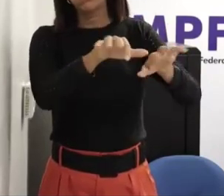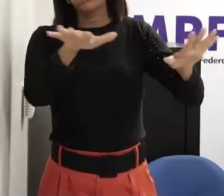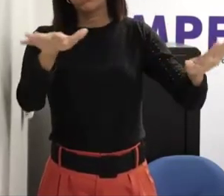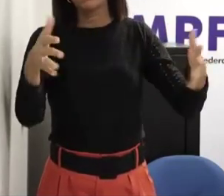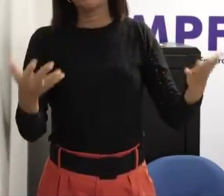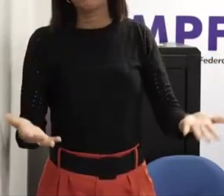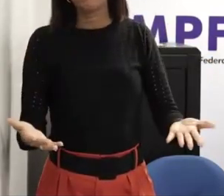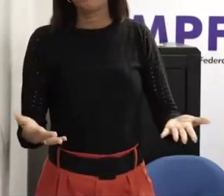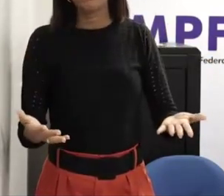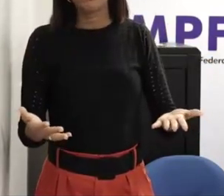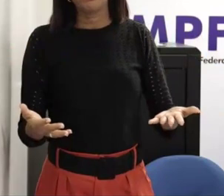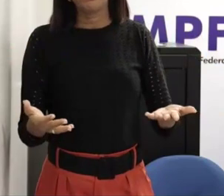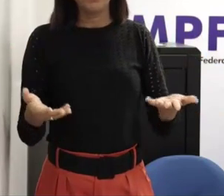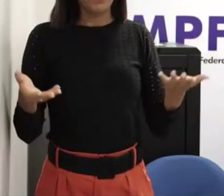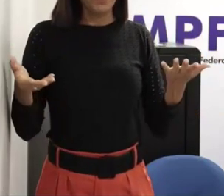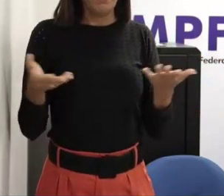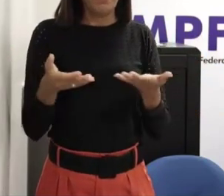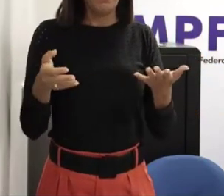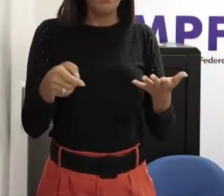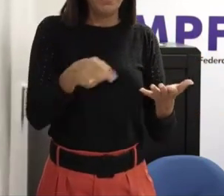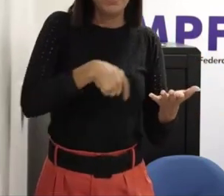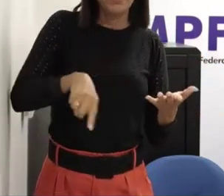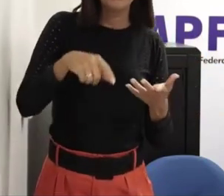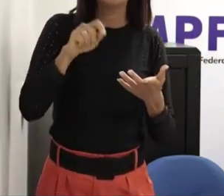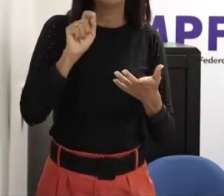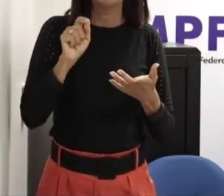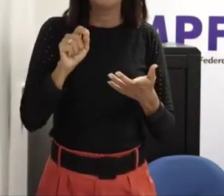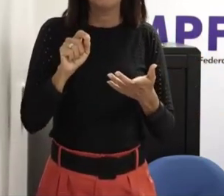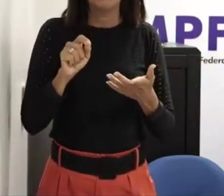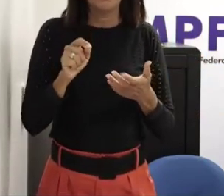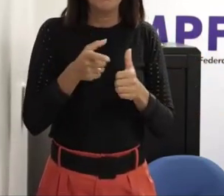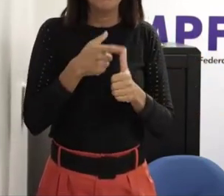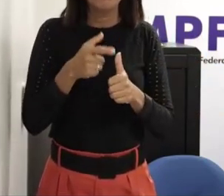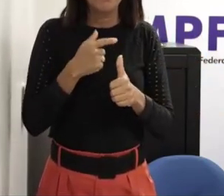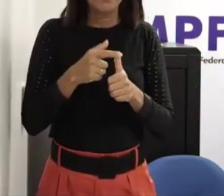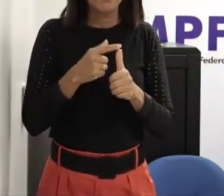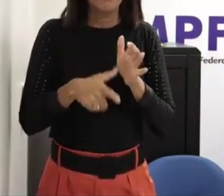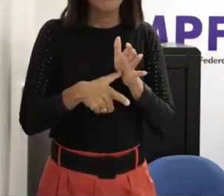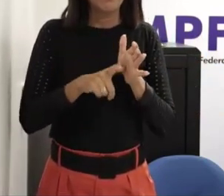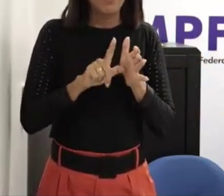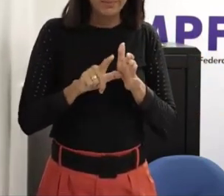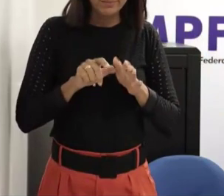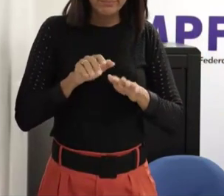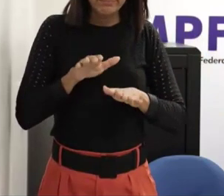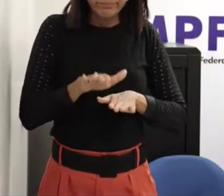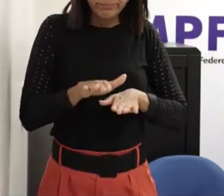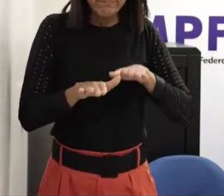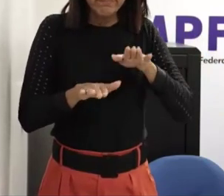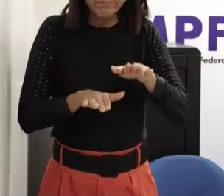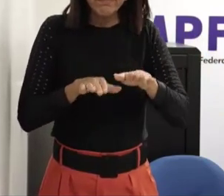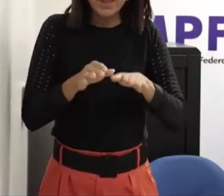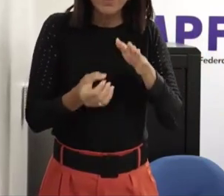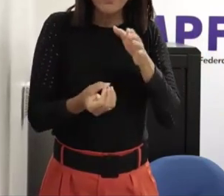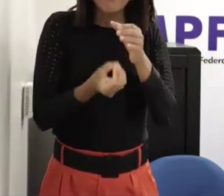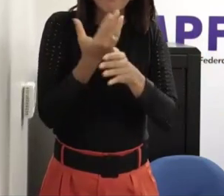a implementar os primeiros passos porque talvez os professores o pessoal da educação possa falar a dificuldade que é implementar isso nas